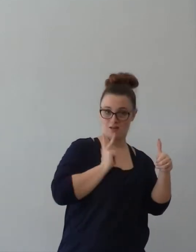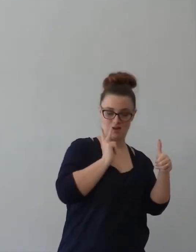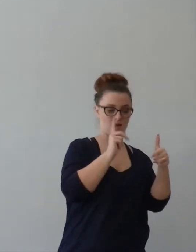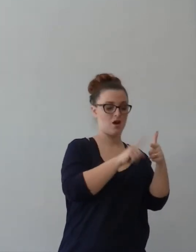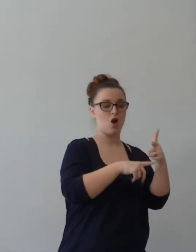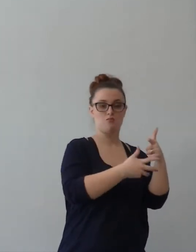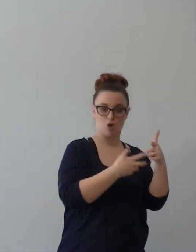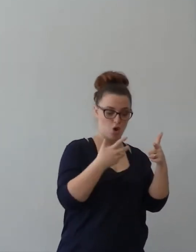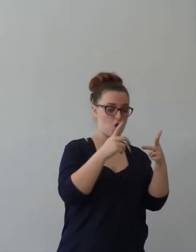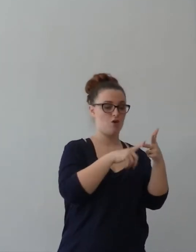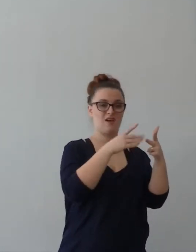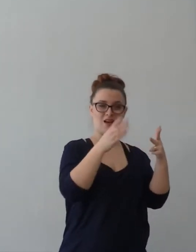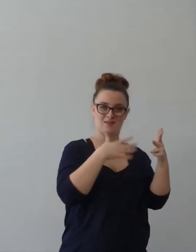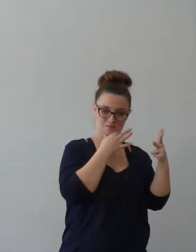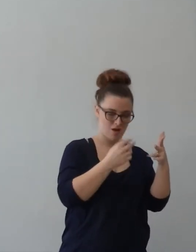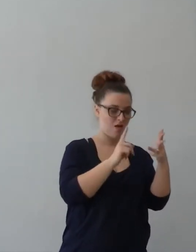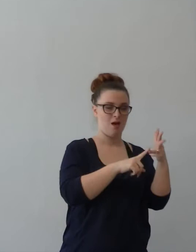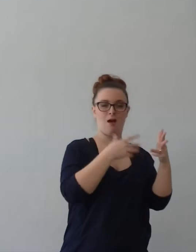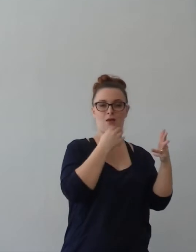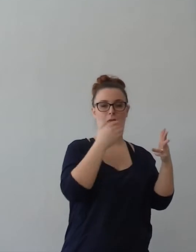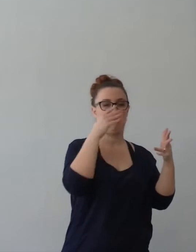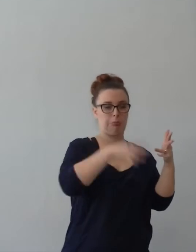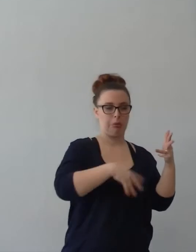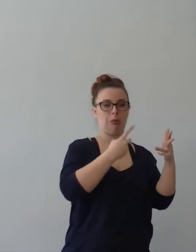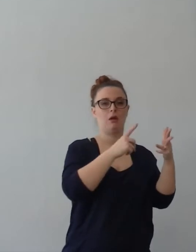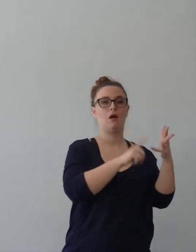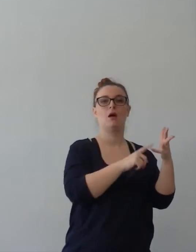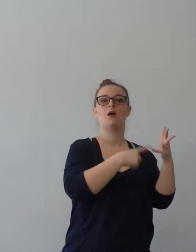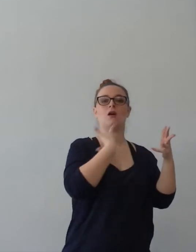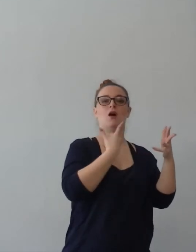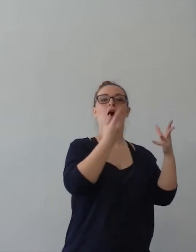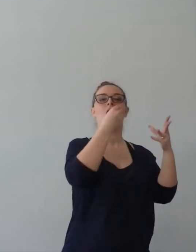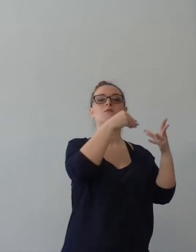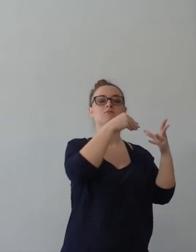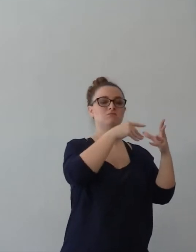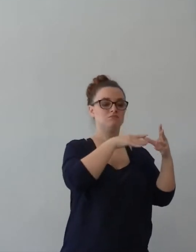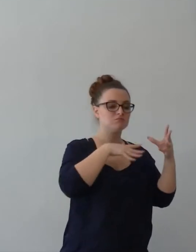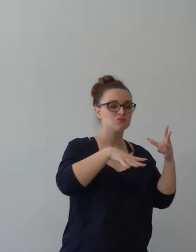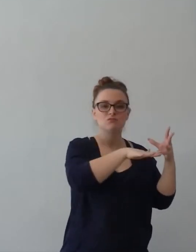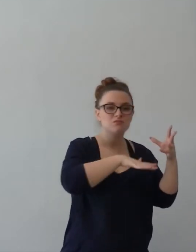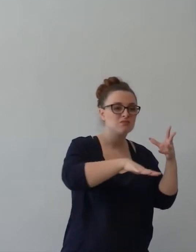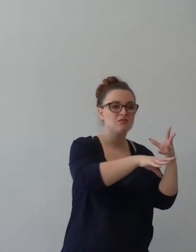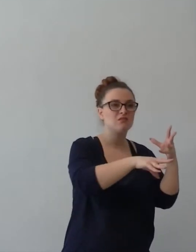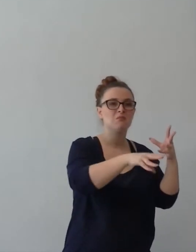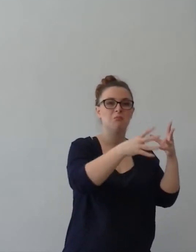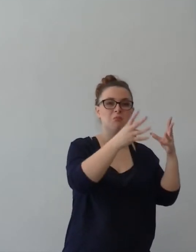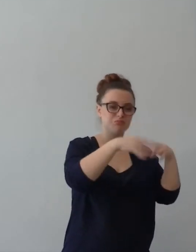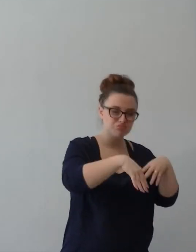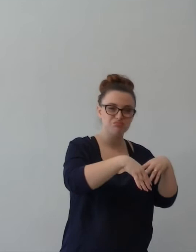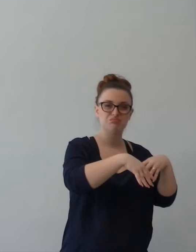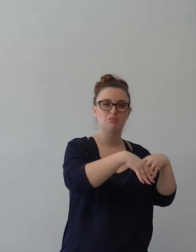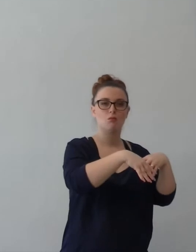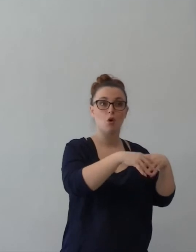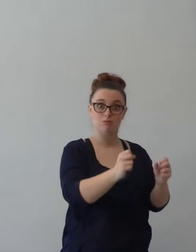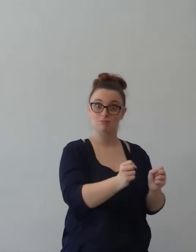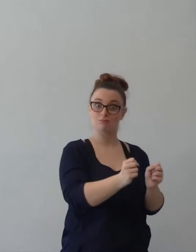casa bella, ho la casa brutta, sono in baracca, sono nel deserto. La gioia è legata